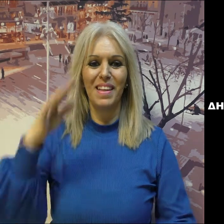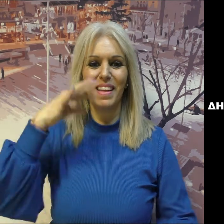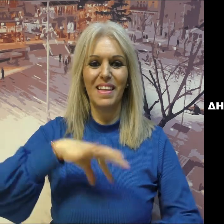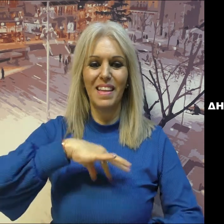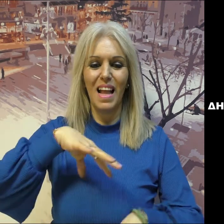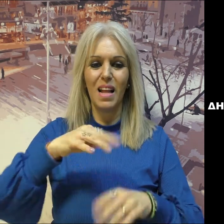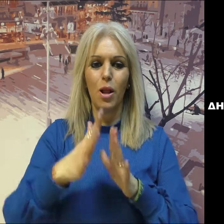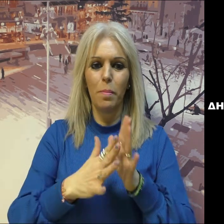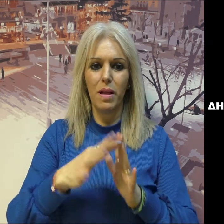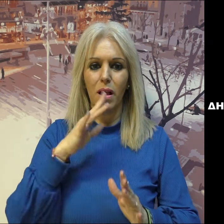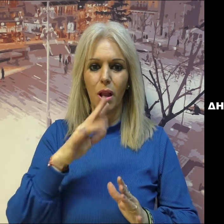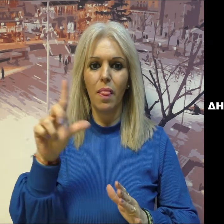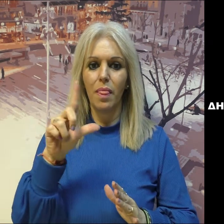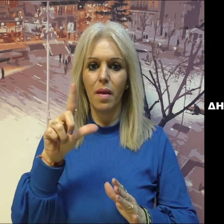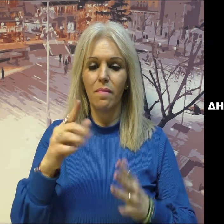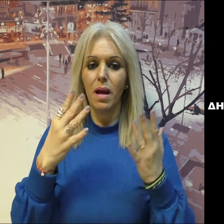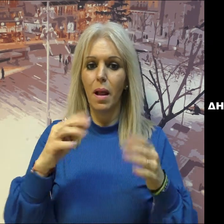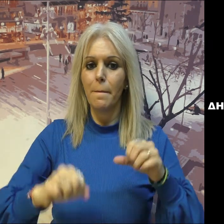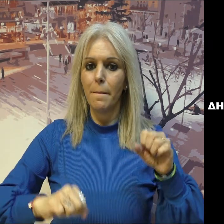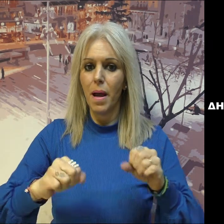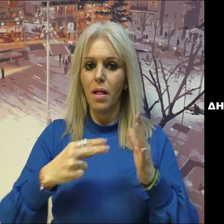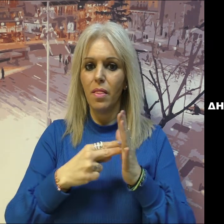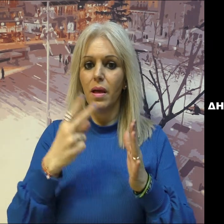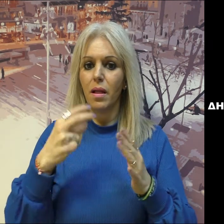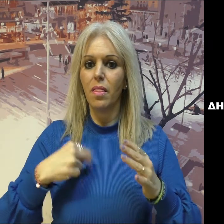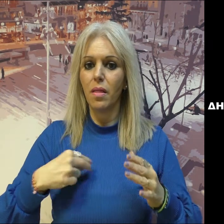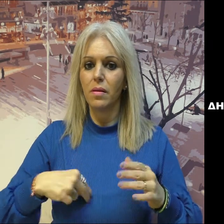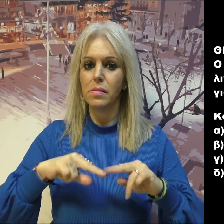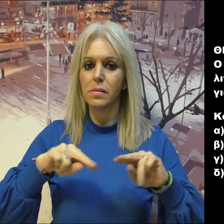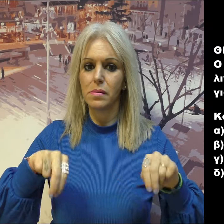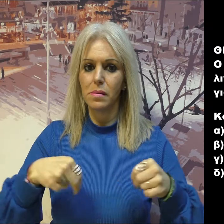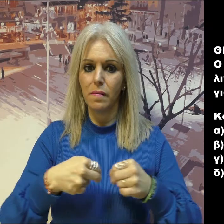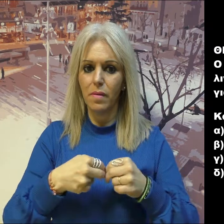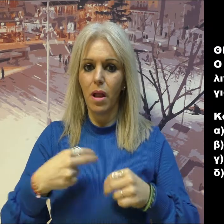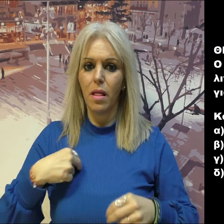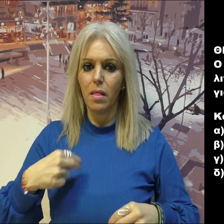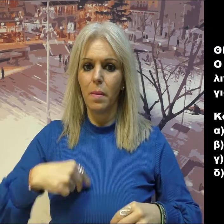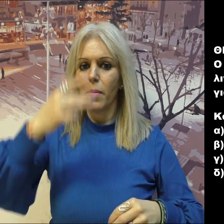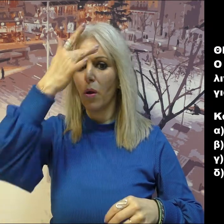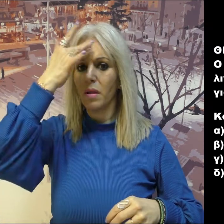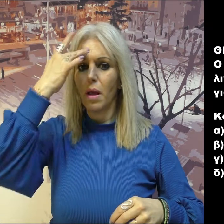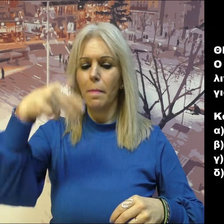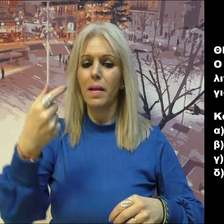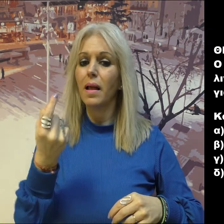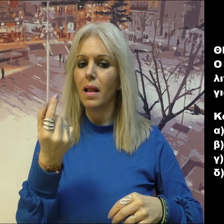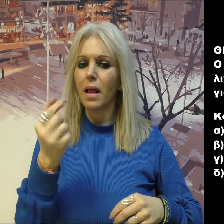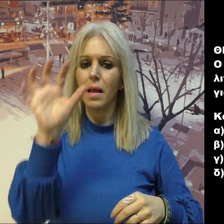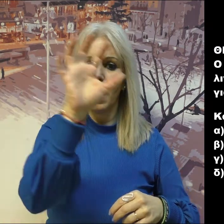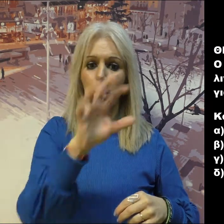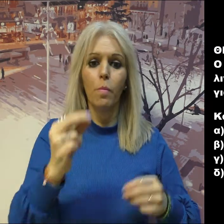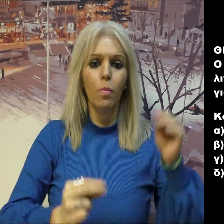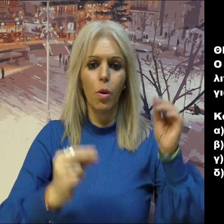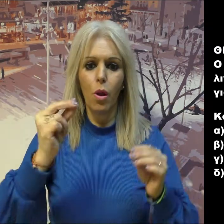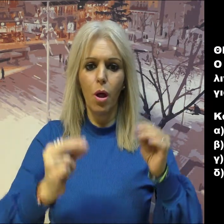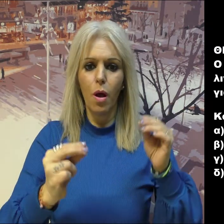Δευτέρα 9 Μαρτίου 2020, Δημοτικό Συμβούλιο Κοζάνης. Θεματική ενότητα, ο Δήμος Κοζάνης στη μετά το Λιγνίτη